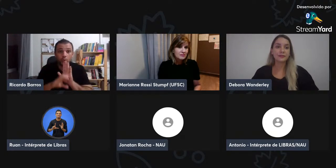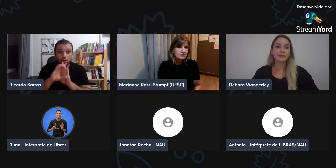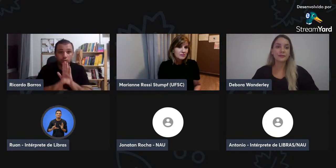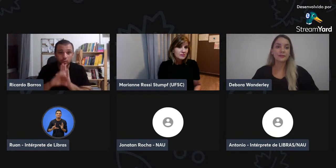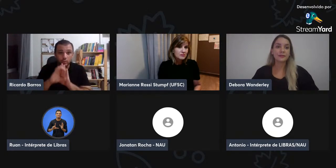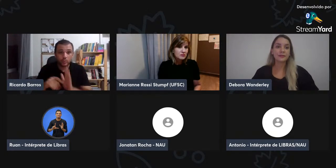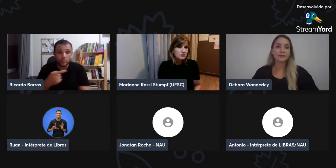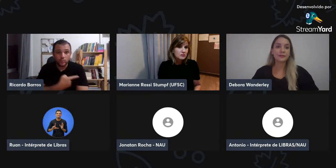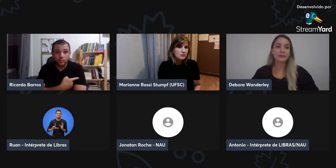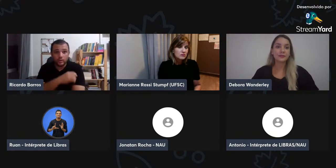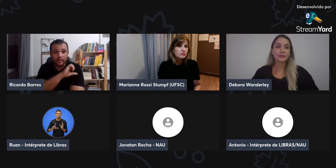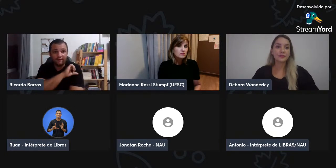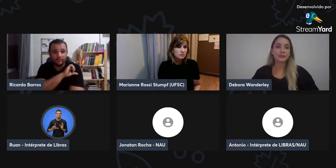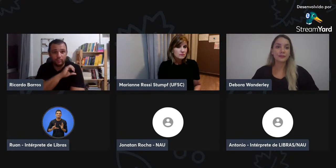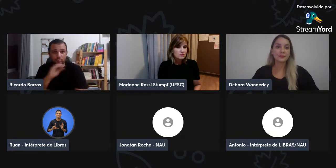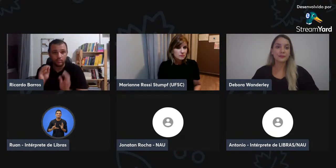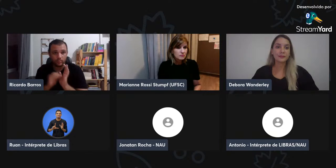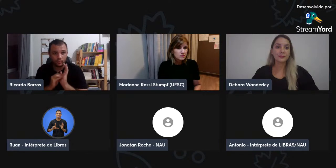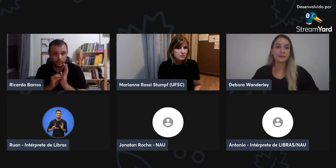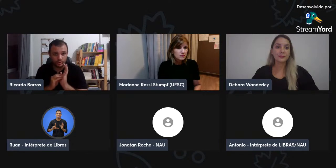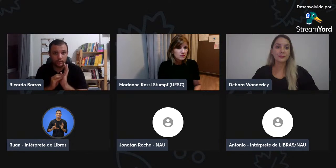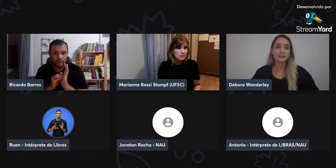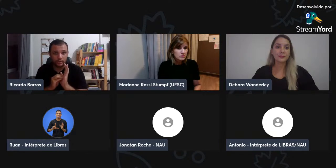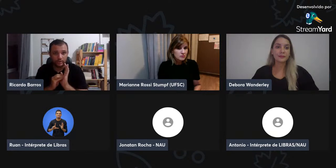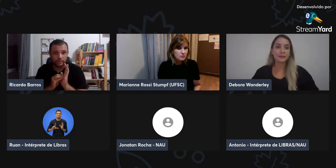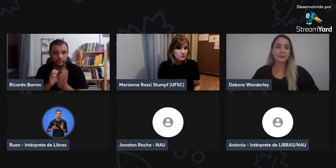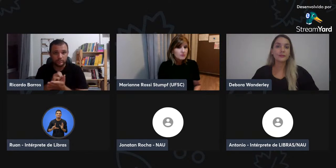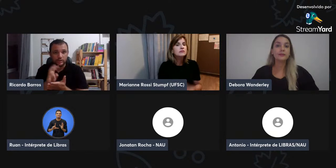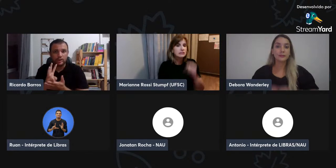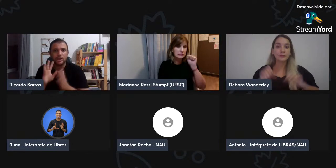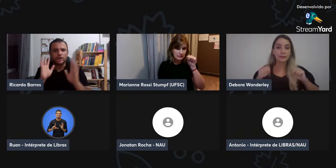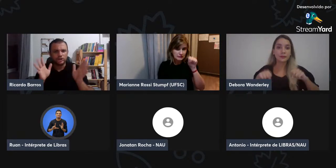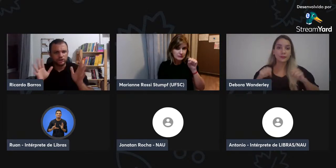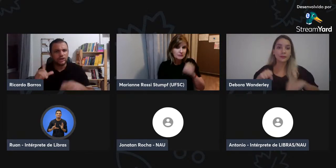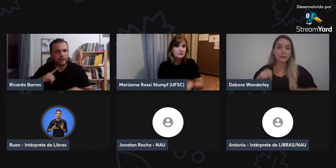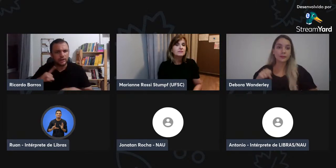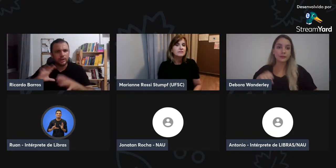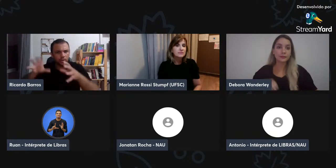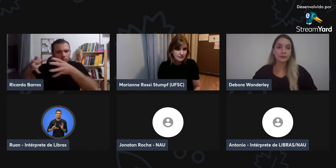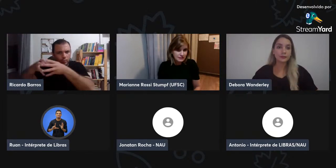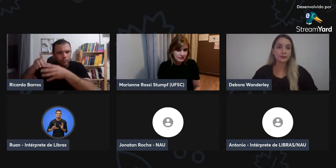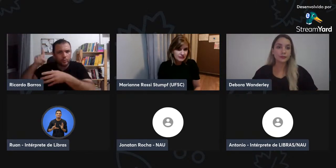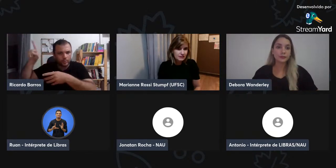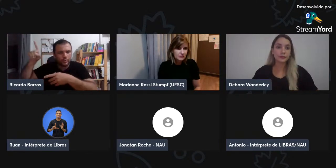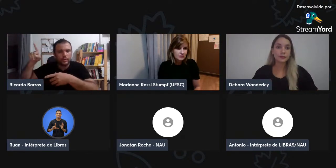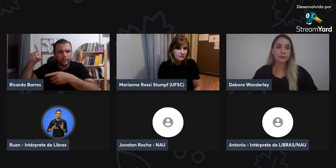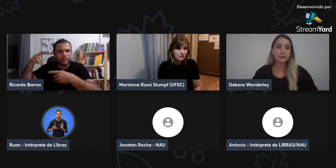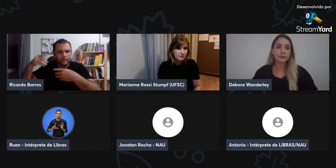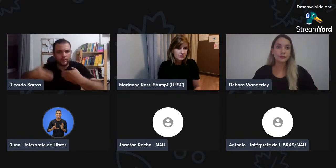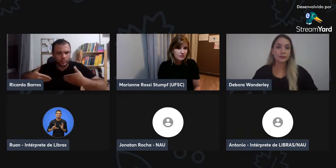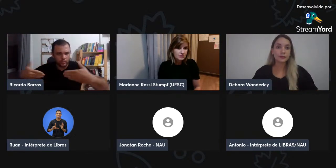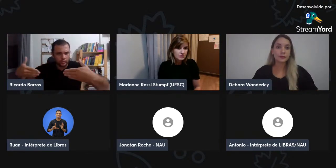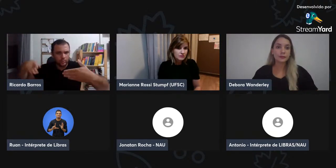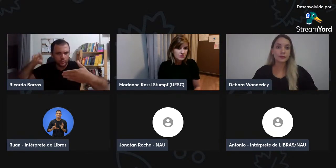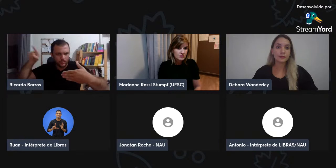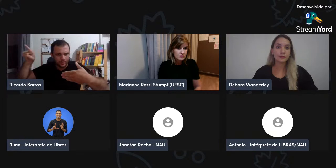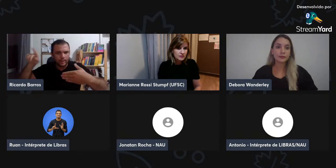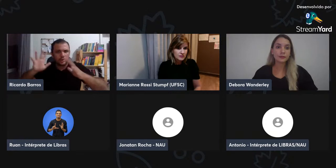e vocês duas explicaram com relação ao currículo do primeiro ao nono ano, já é incluso o SignWrite,